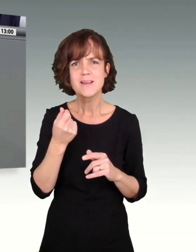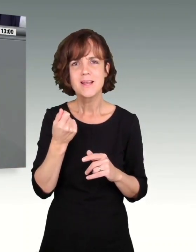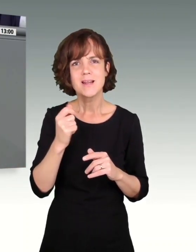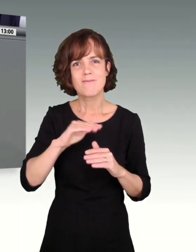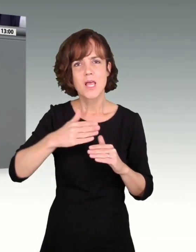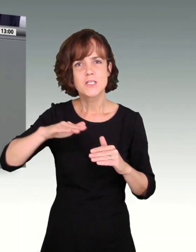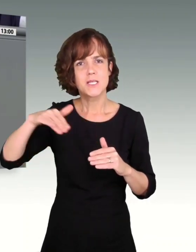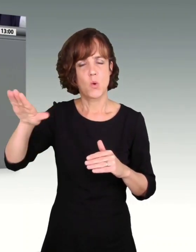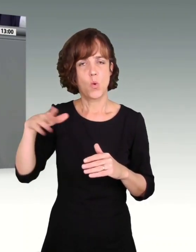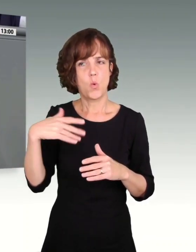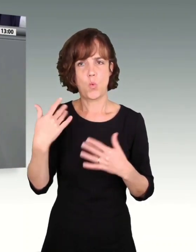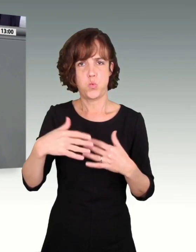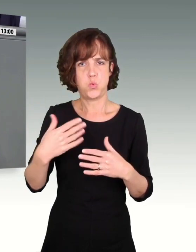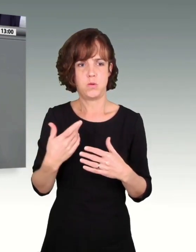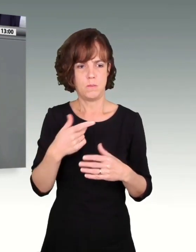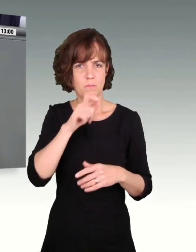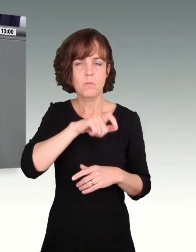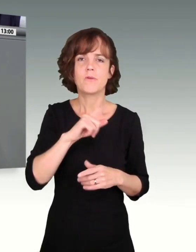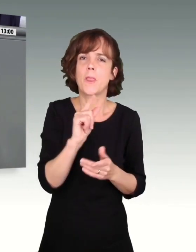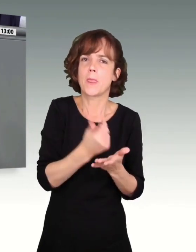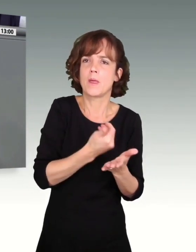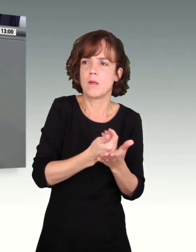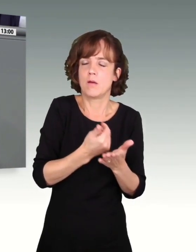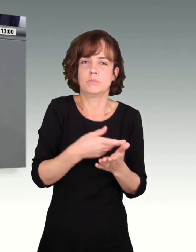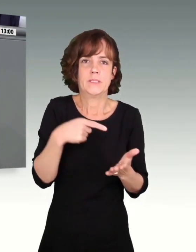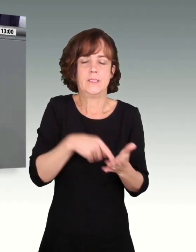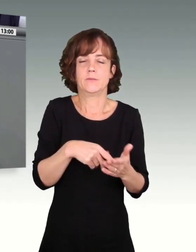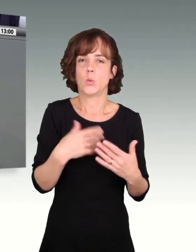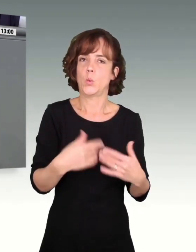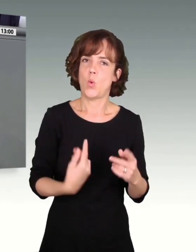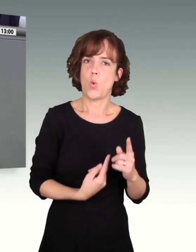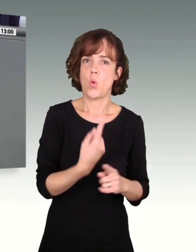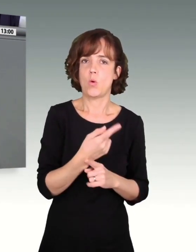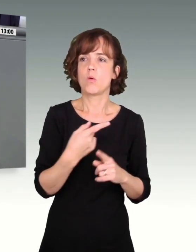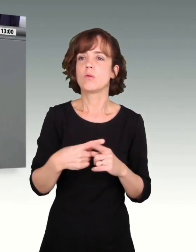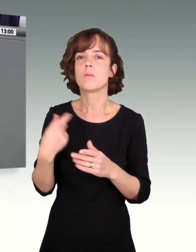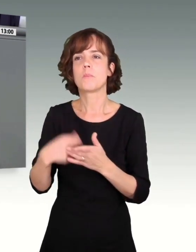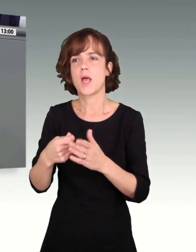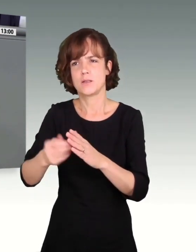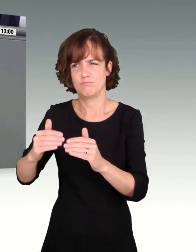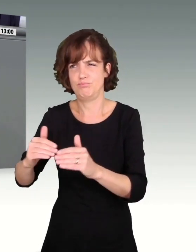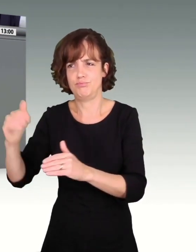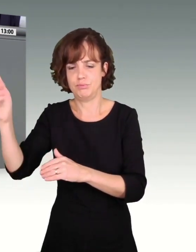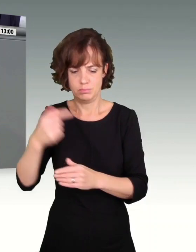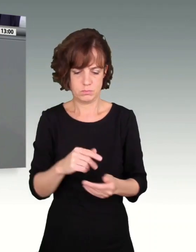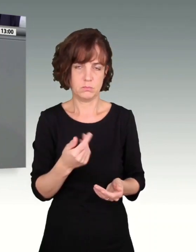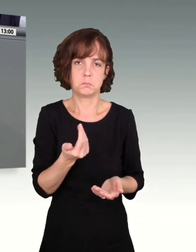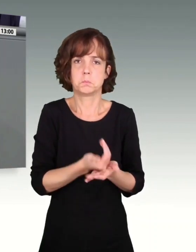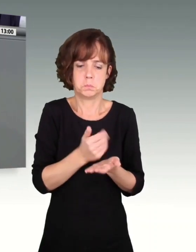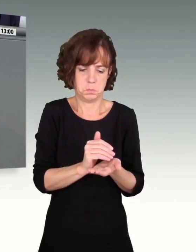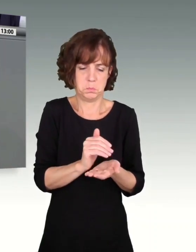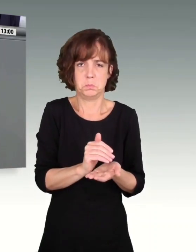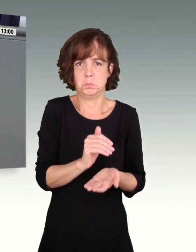Einkommen besonders hart trifft und in der diese Erhöhung weit hinter den Preissteigerungen zurückfällt. 41 Cent